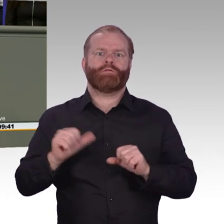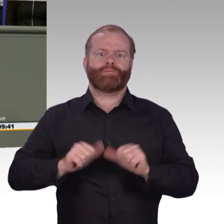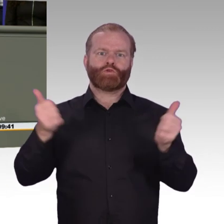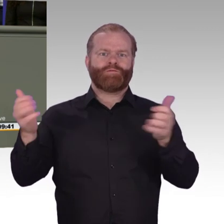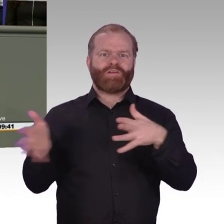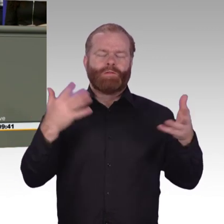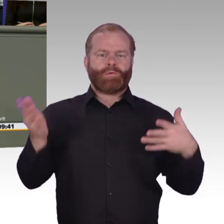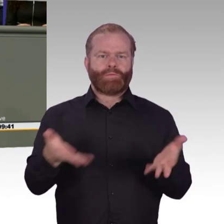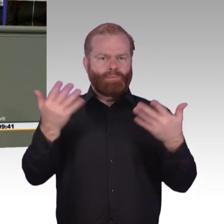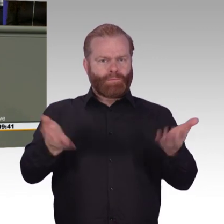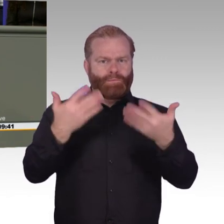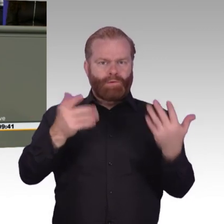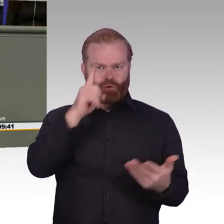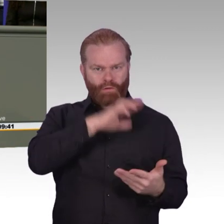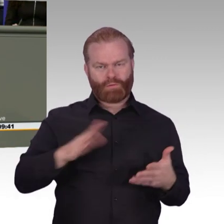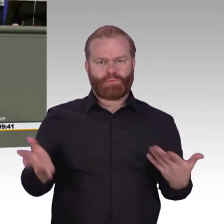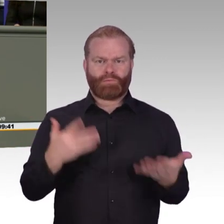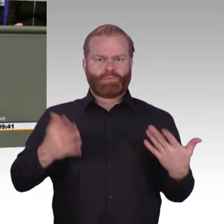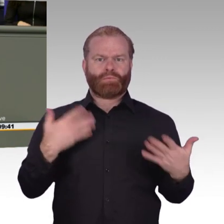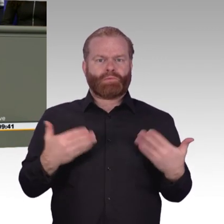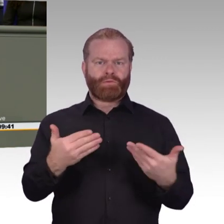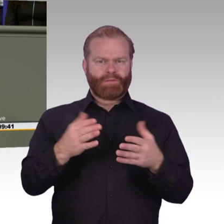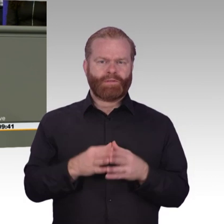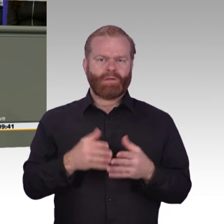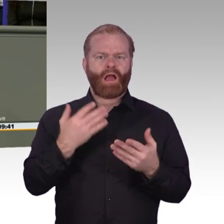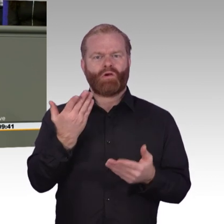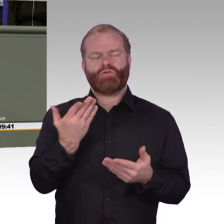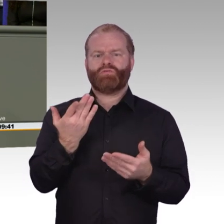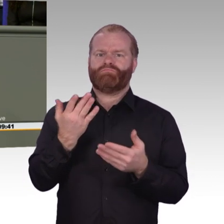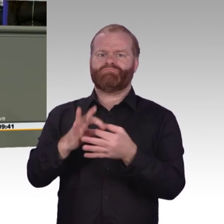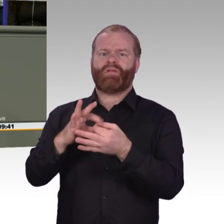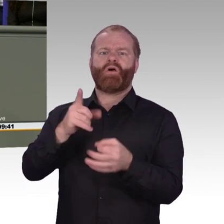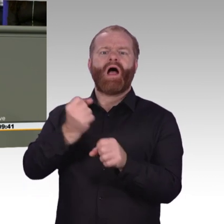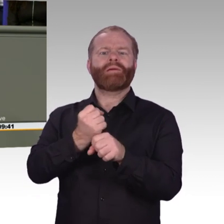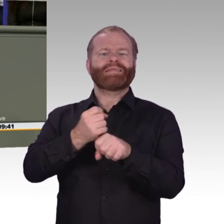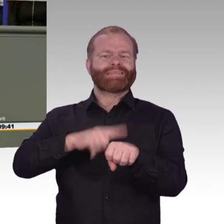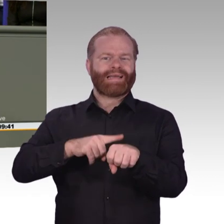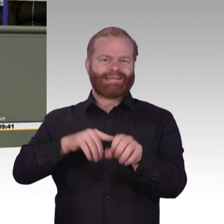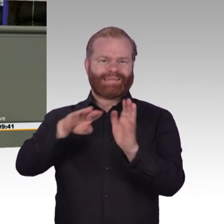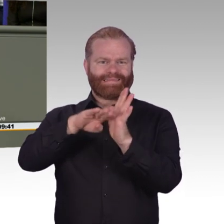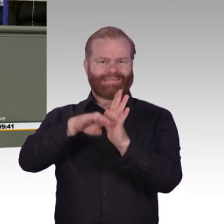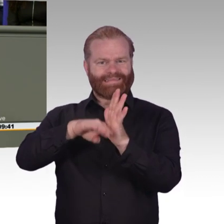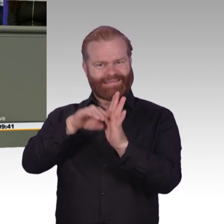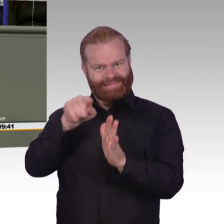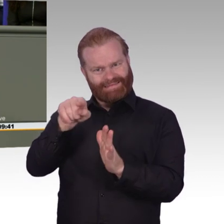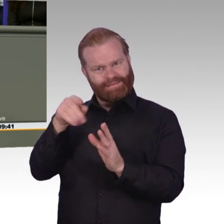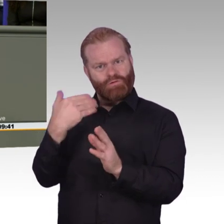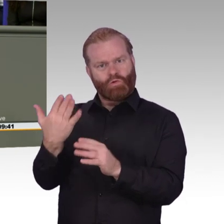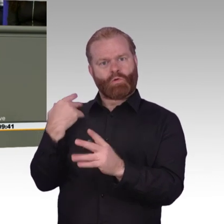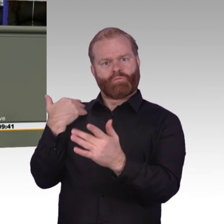Bundesminister Heil, dass er auch konkrete Umsetzungsschritte in die Strategie einfügt und diese auch schnellstmöglich umsetzt. Nur dann kann die Strategie auch